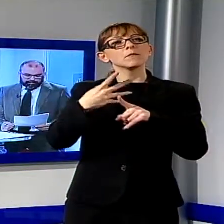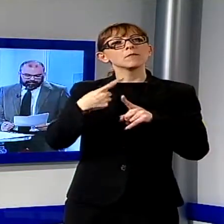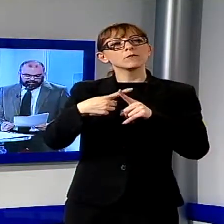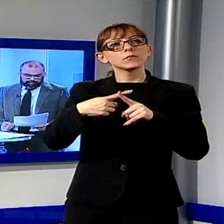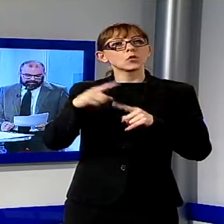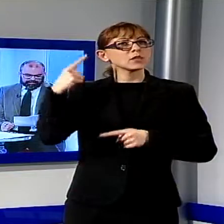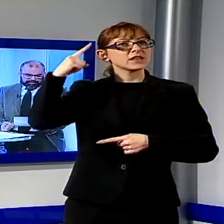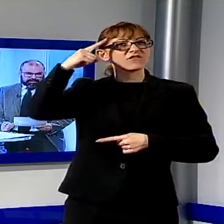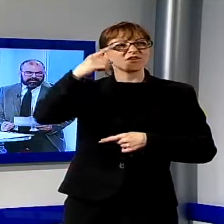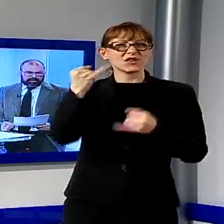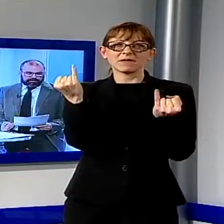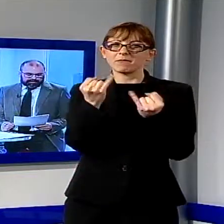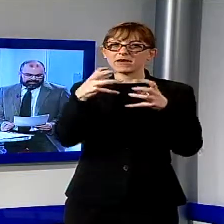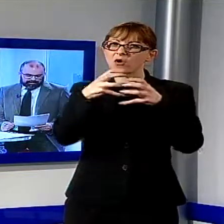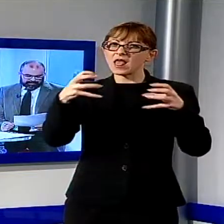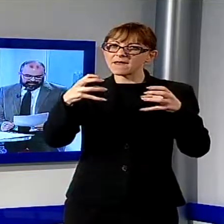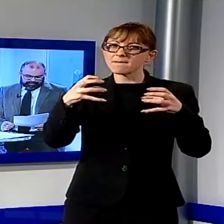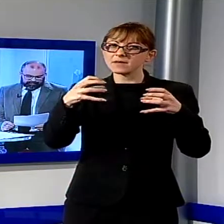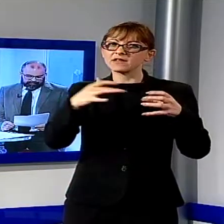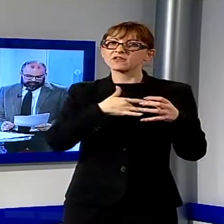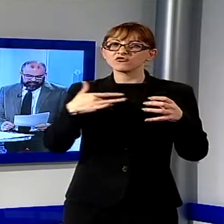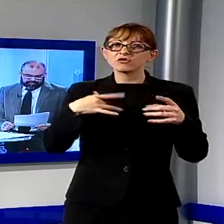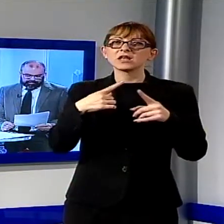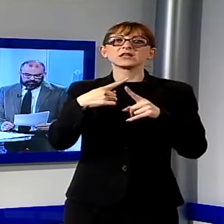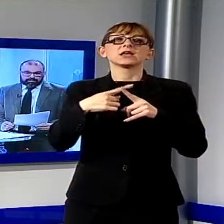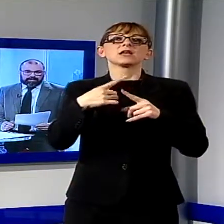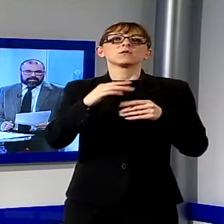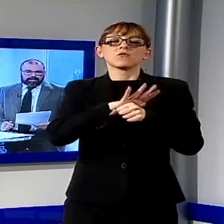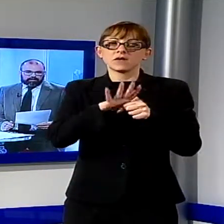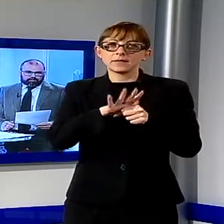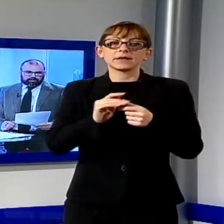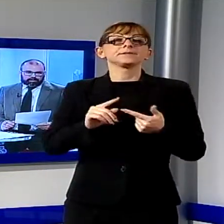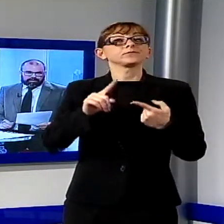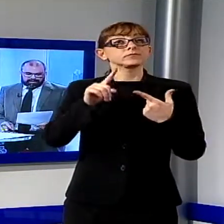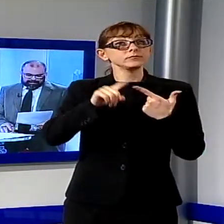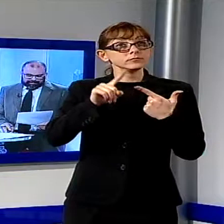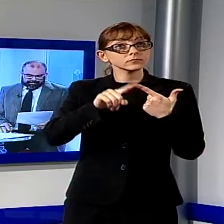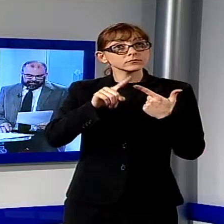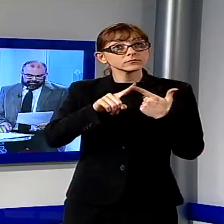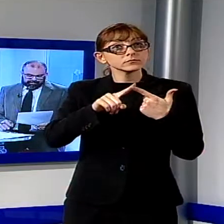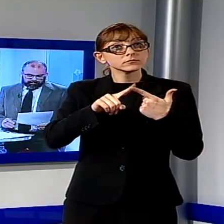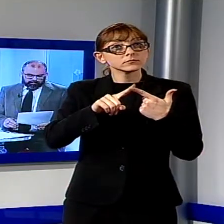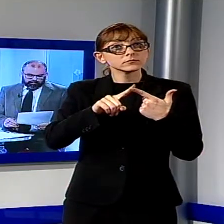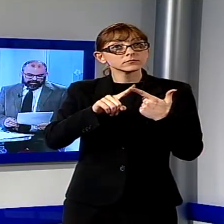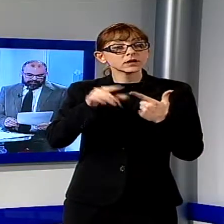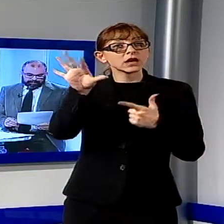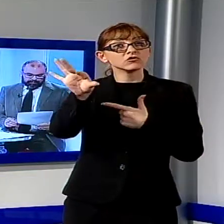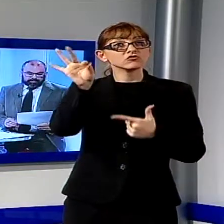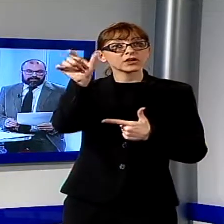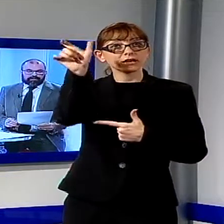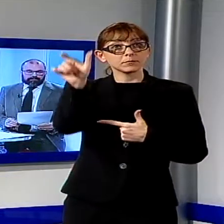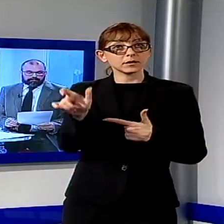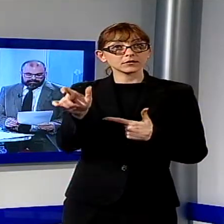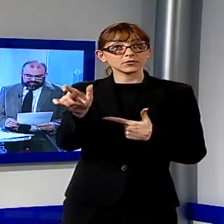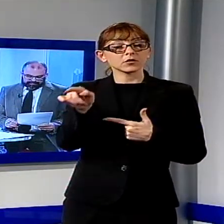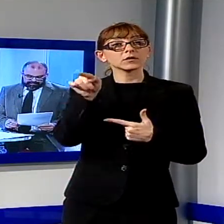di piccole imprese della cittadina e anche delle famiglie. La seconda questione è legata alla scelta dell'uomo. Candidare a un